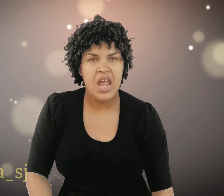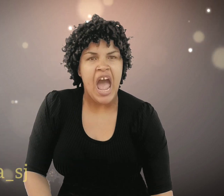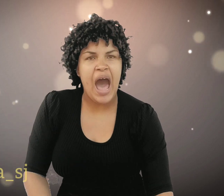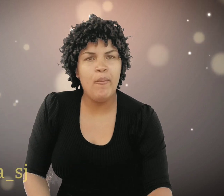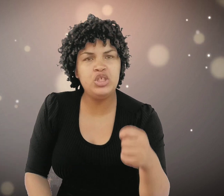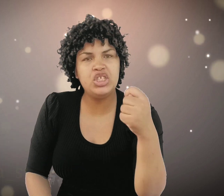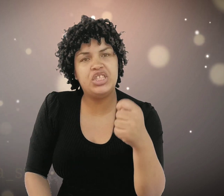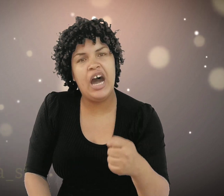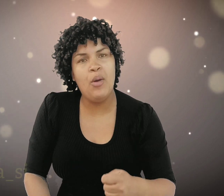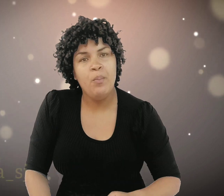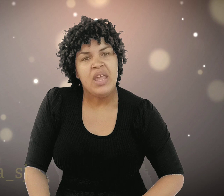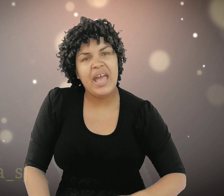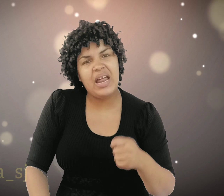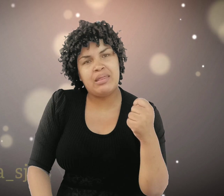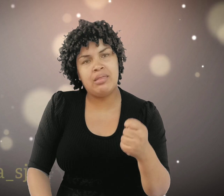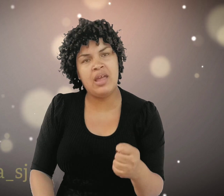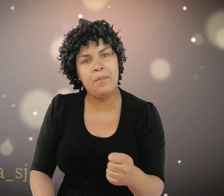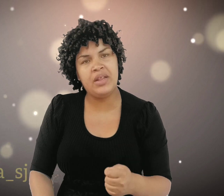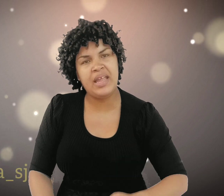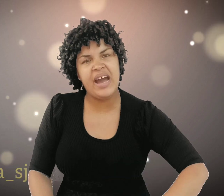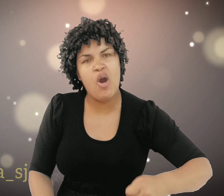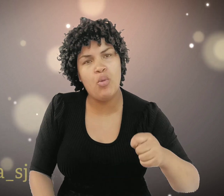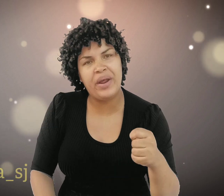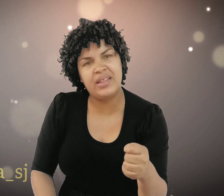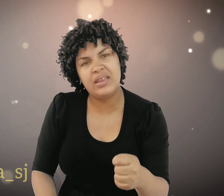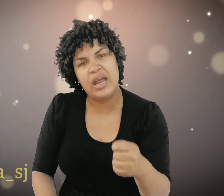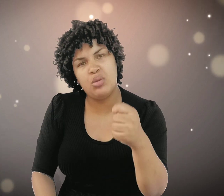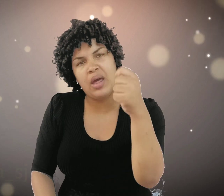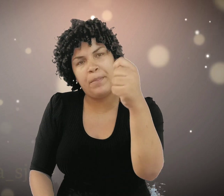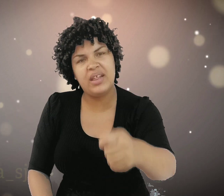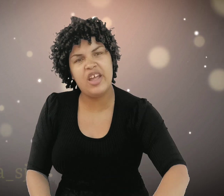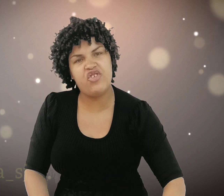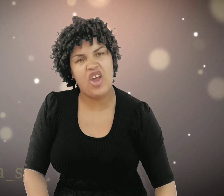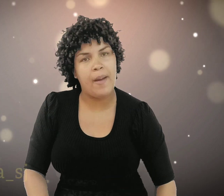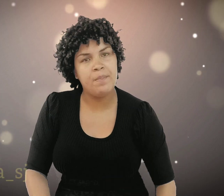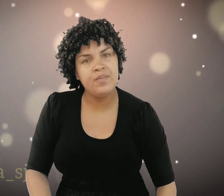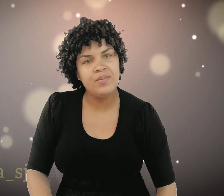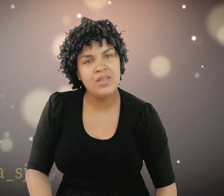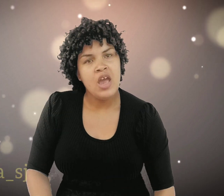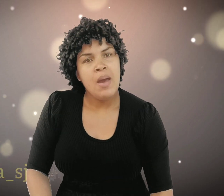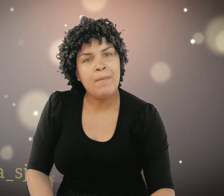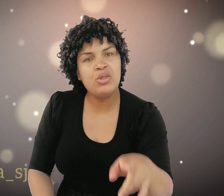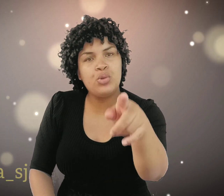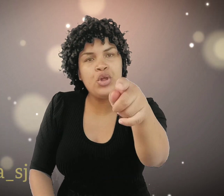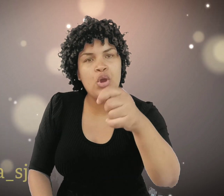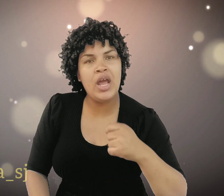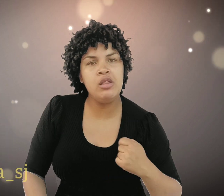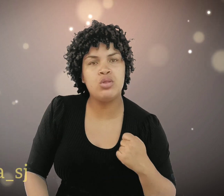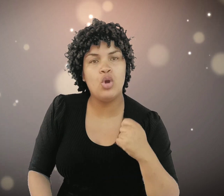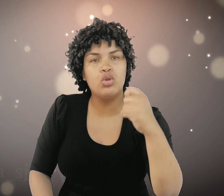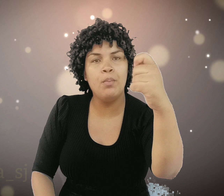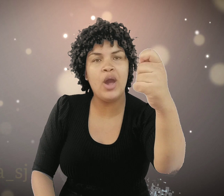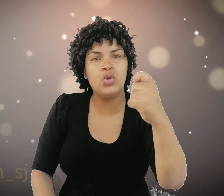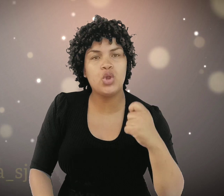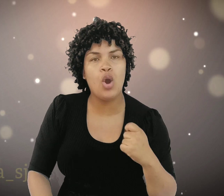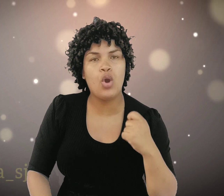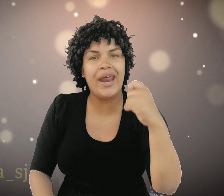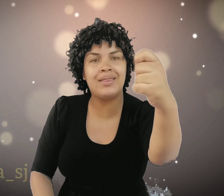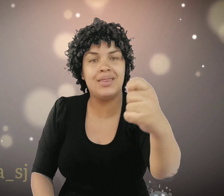A multidão ela sempre tem algo para tentar nos apredejar. Mas o Senhor ele sonda o meu e o teu coração.